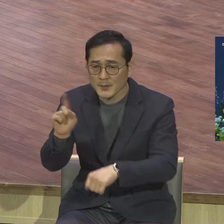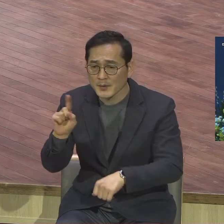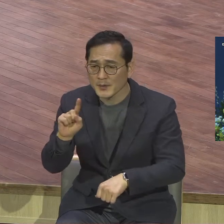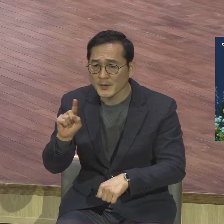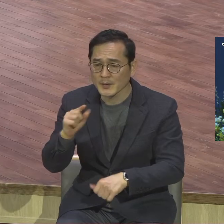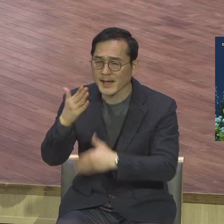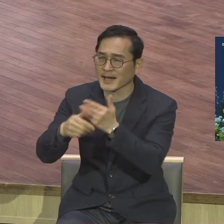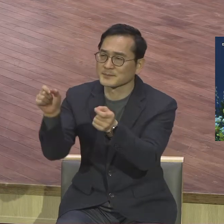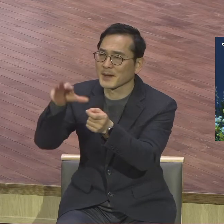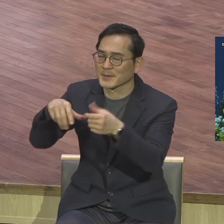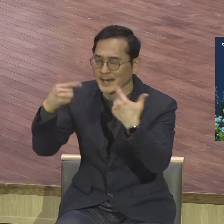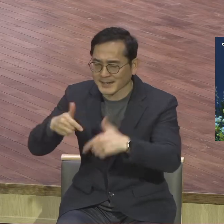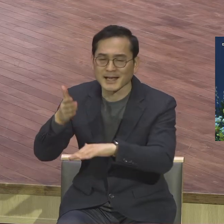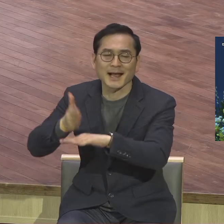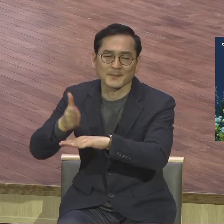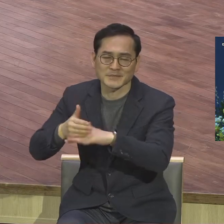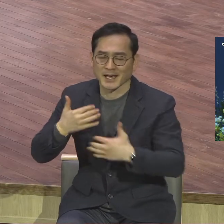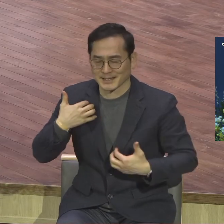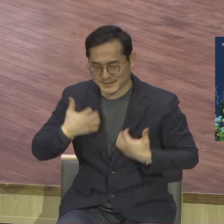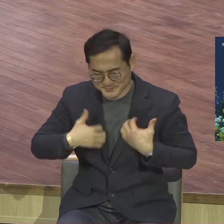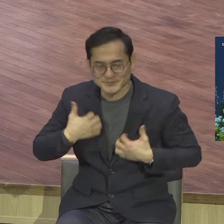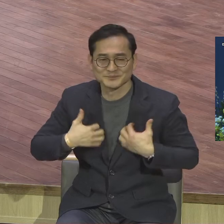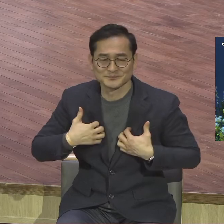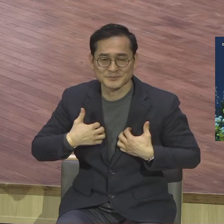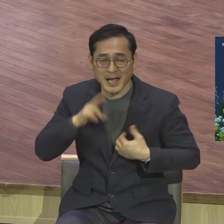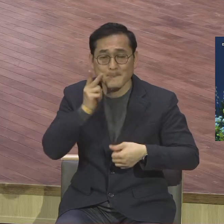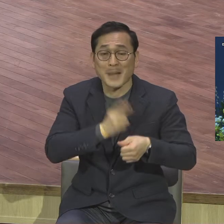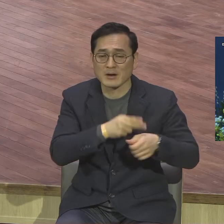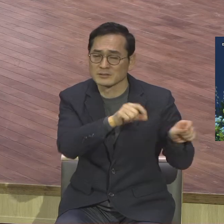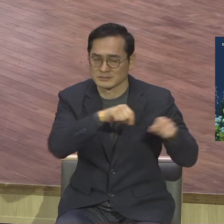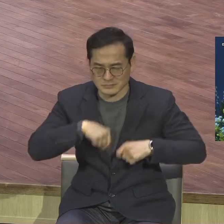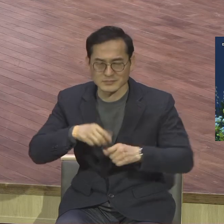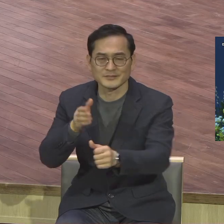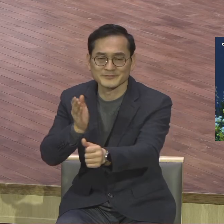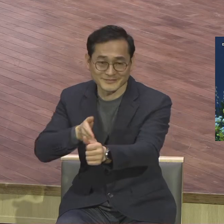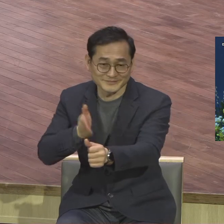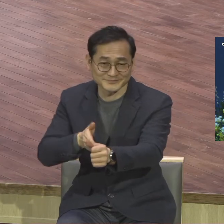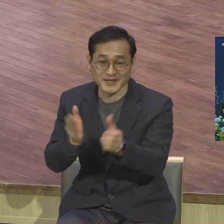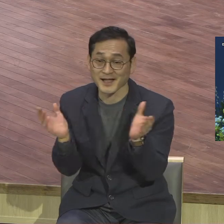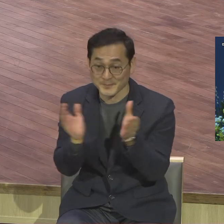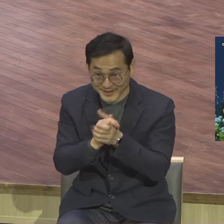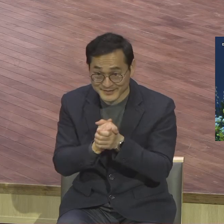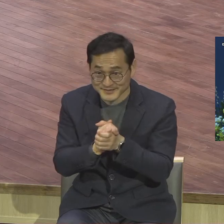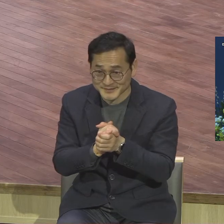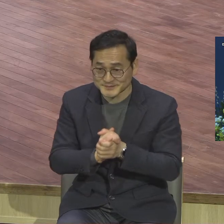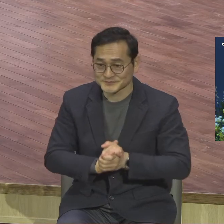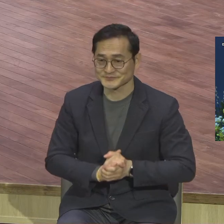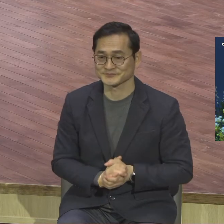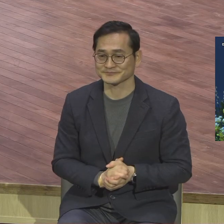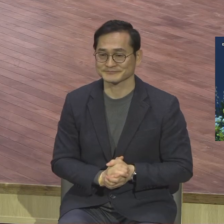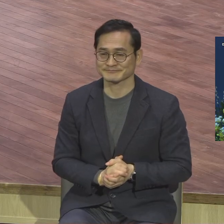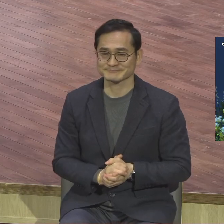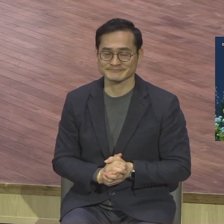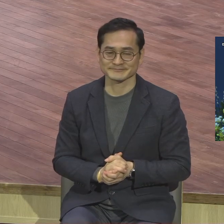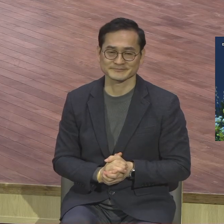늘 감사, 기쁜 바울처럼 아멘 이것이 되어져요 그래야 이 24